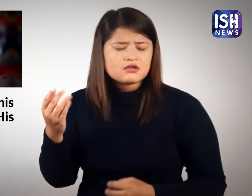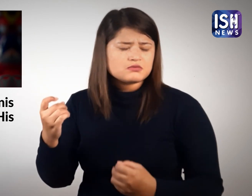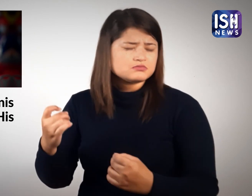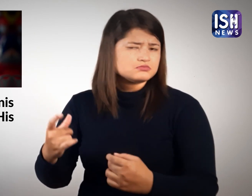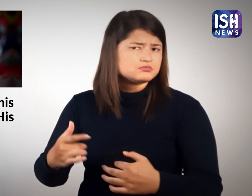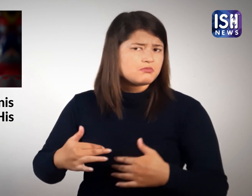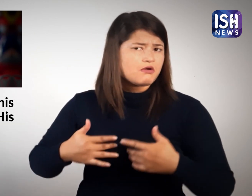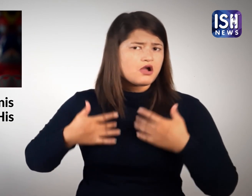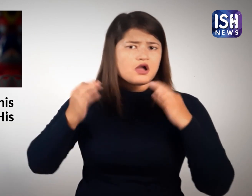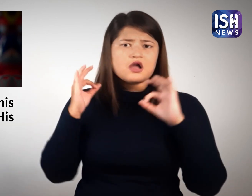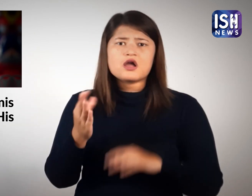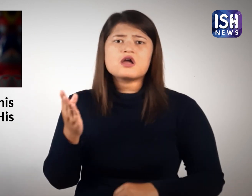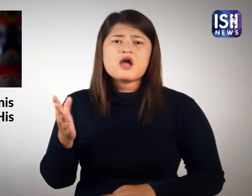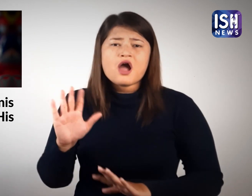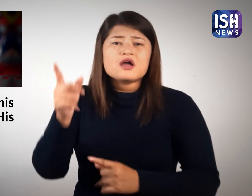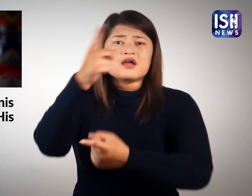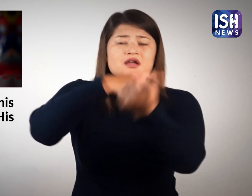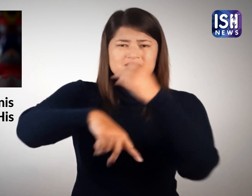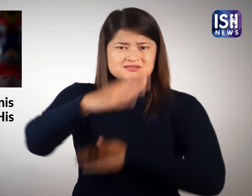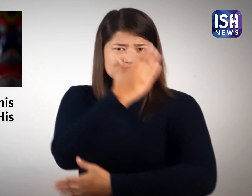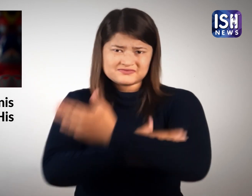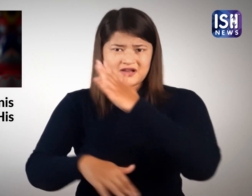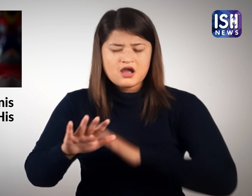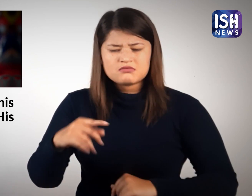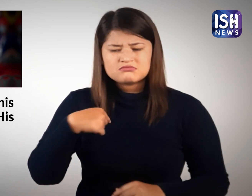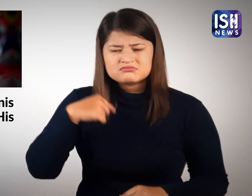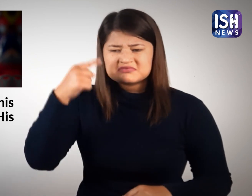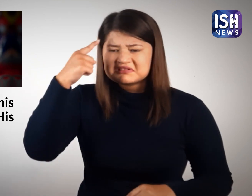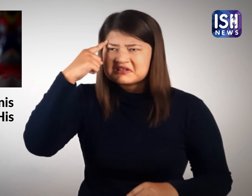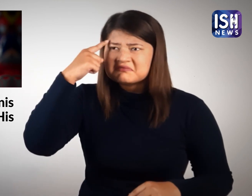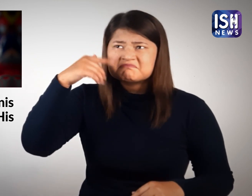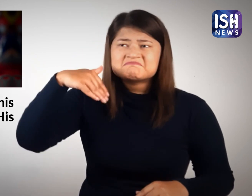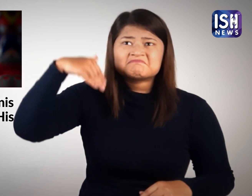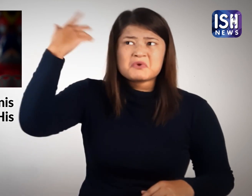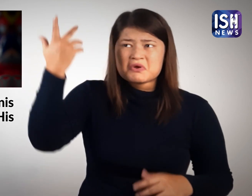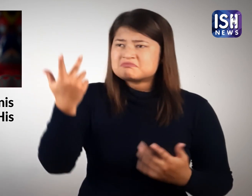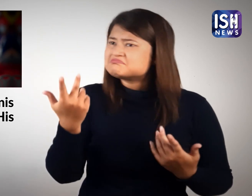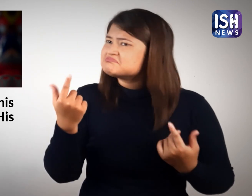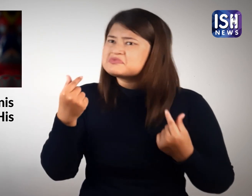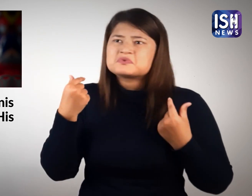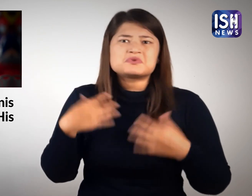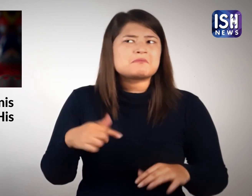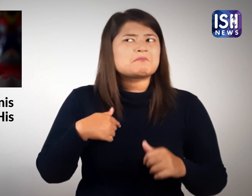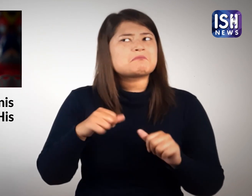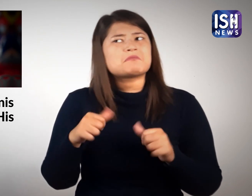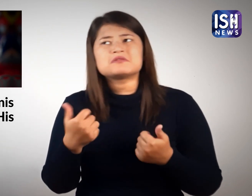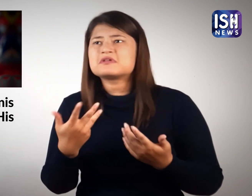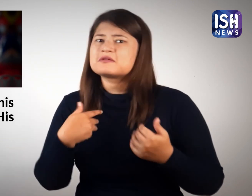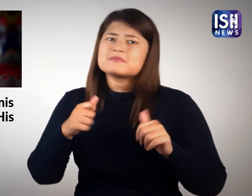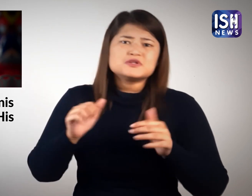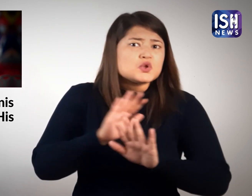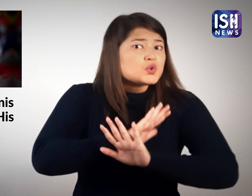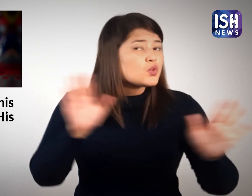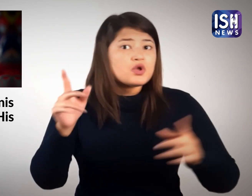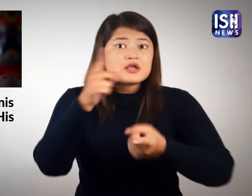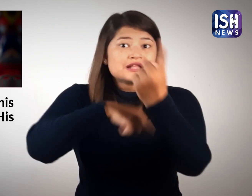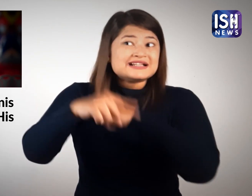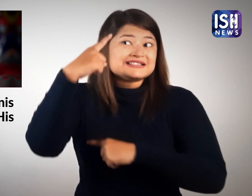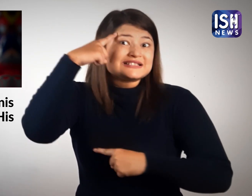ना। यही इस बात का प्रमान है कि व्यक्ति को चाहे कितनी भी दिव्यानता क्यों ना हो उसे अपने सपनों को नहीं छोड़ना चाहिए। लोगों को